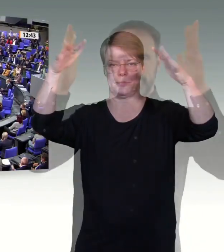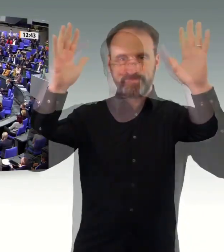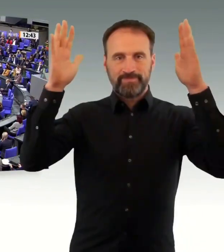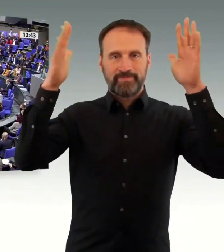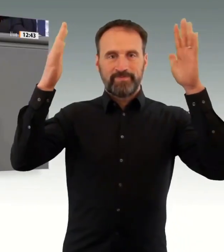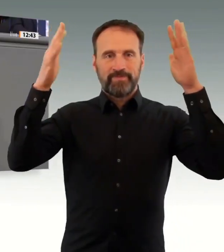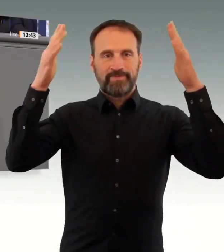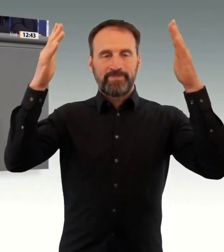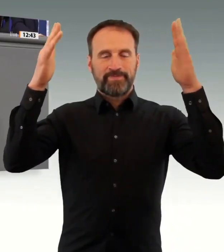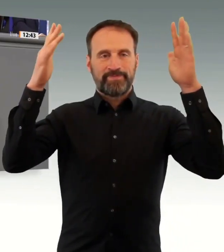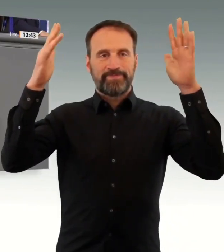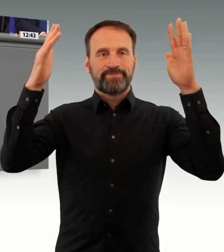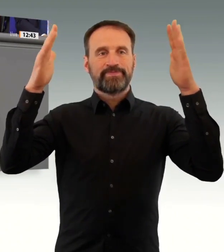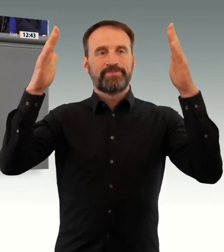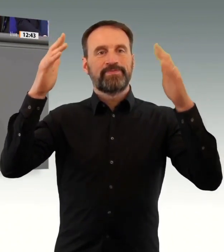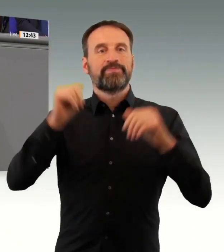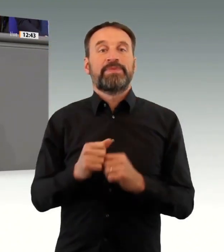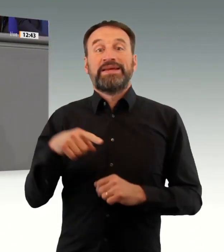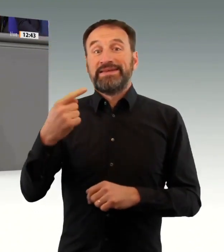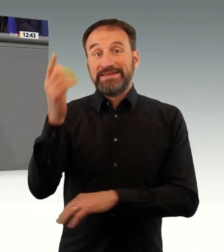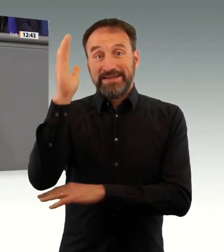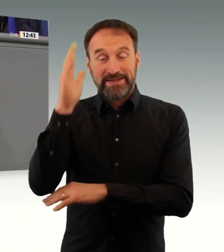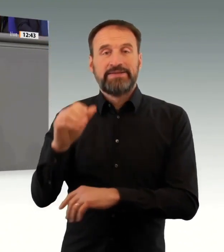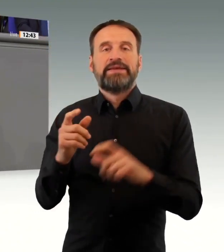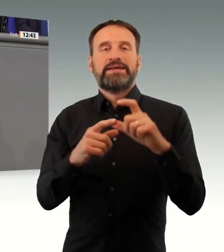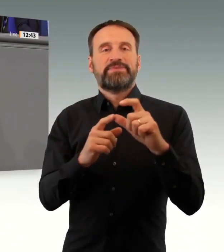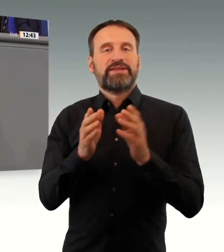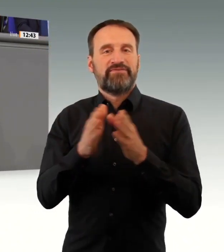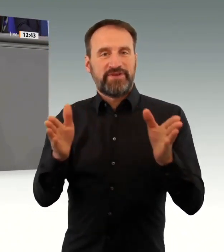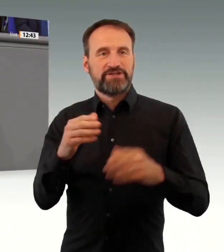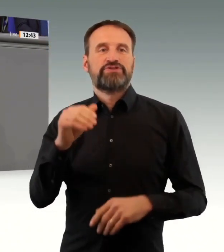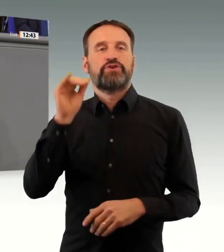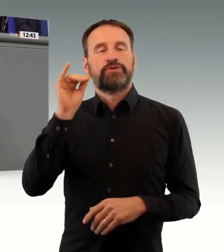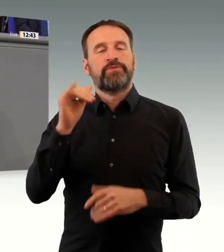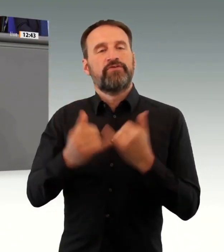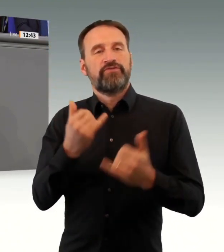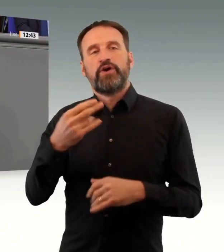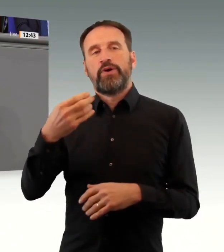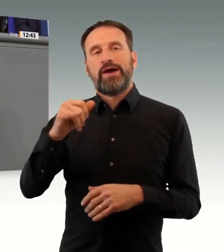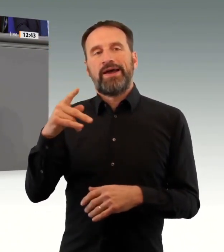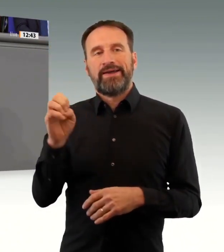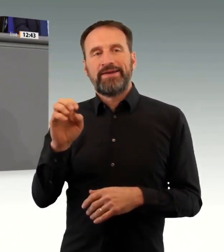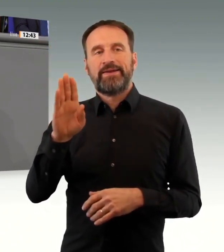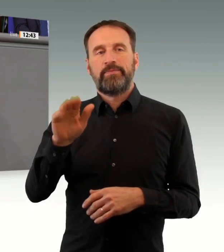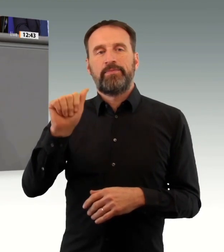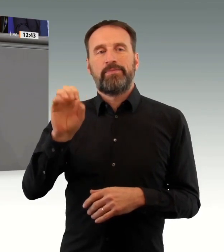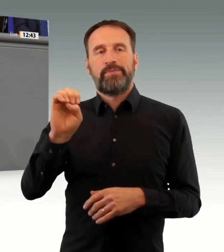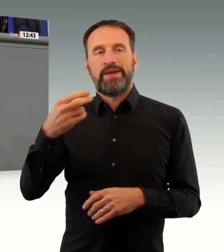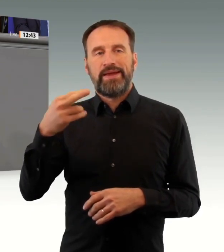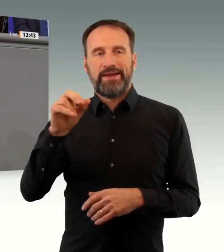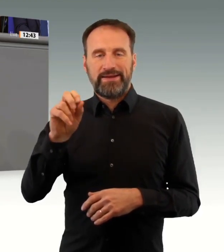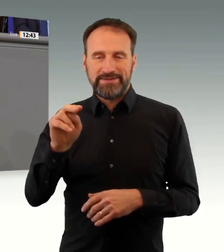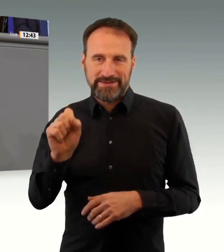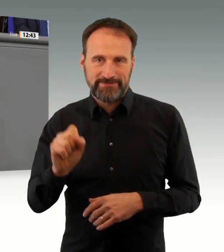Raus aus der Pandemie! Das wollen wir alle! Raus aus der Pandemie! Das geht nur mit Impfen.